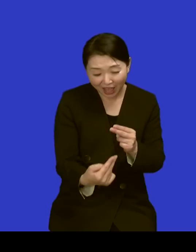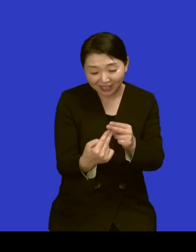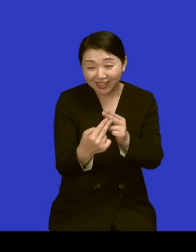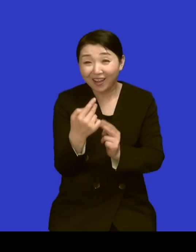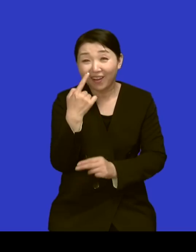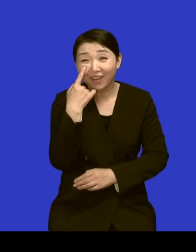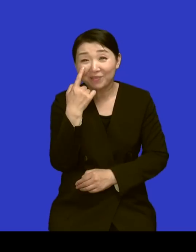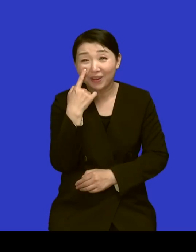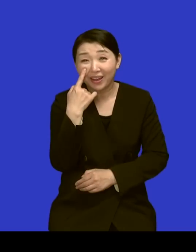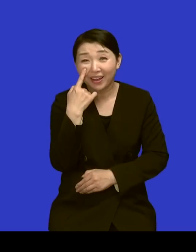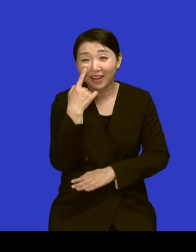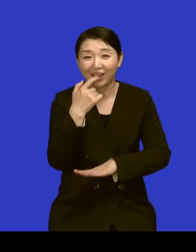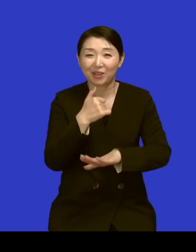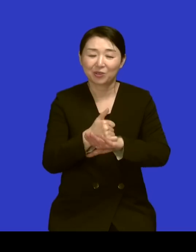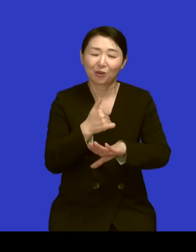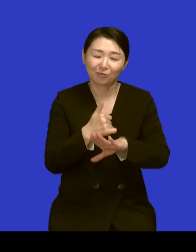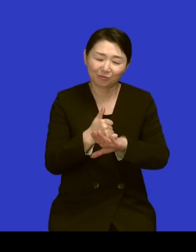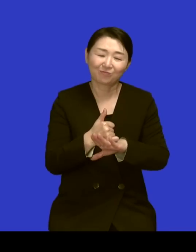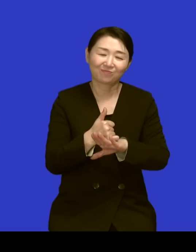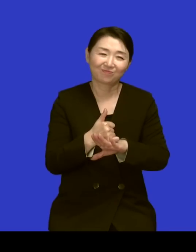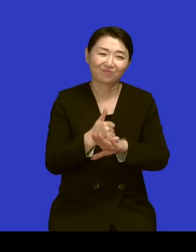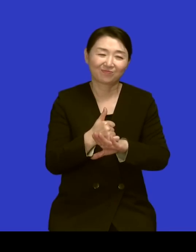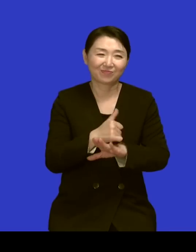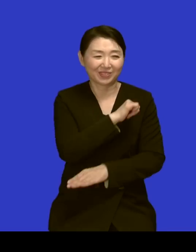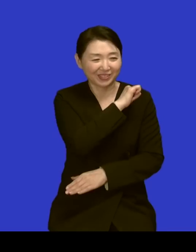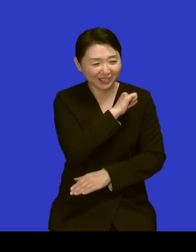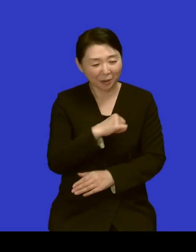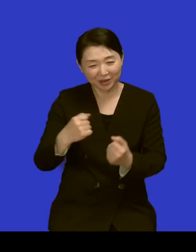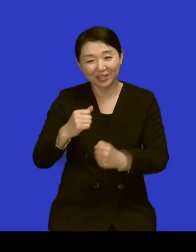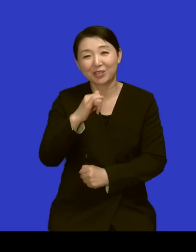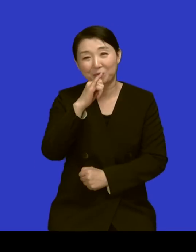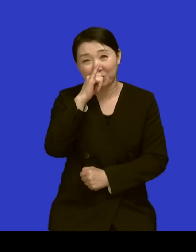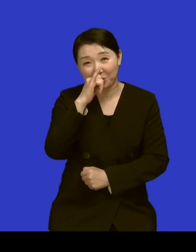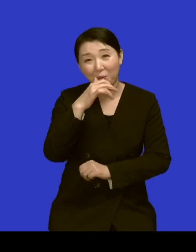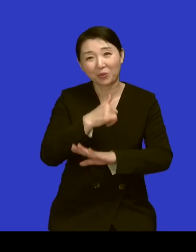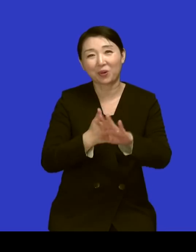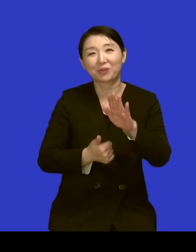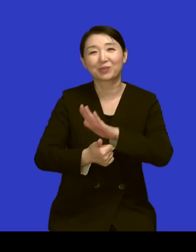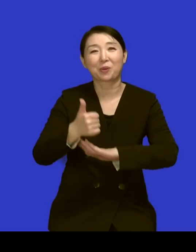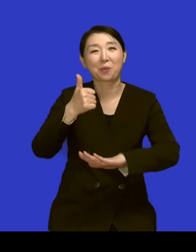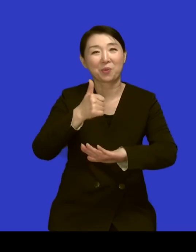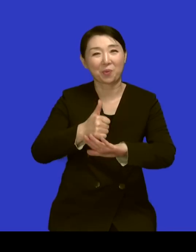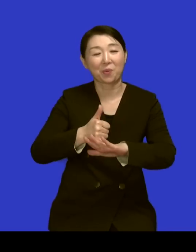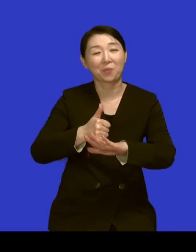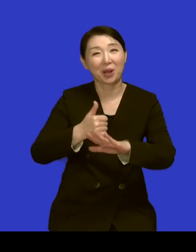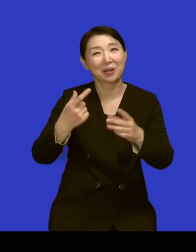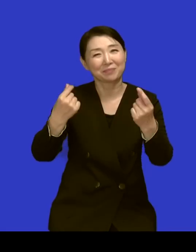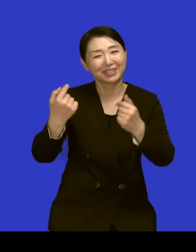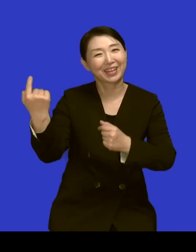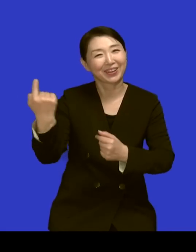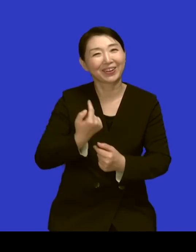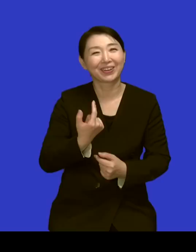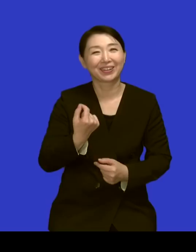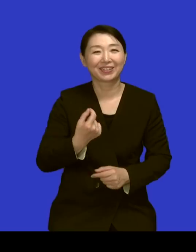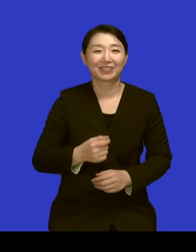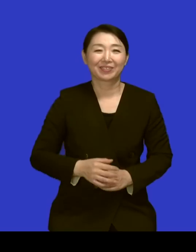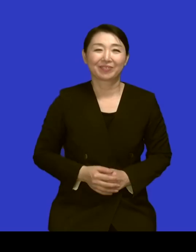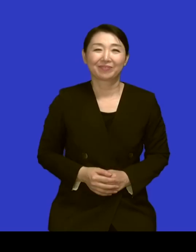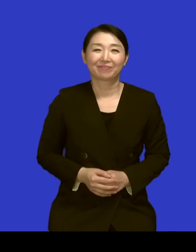저력도 생기고 네 성공이라는 모습이 뭐 비슷하게 온 것 같아요 그게 네 아주